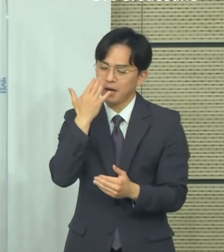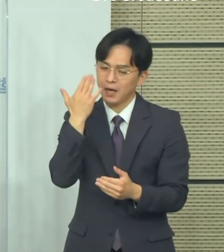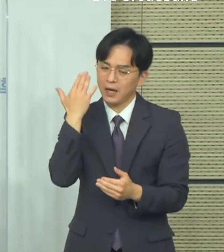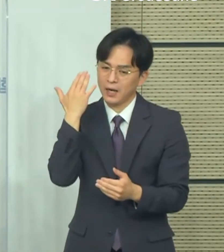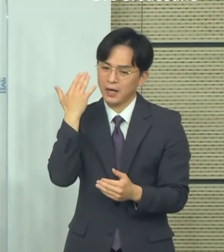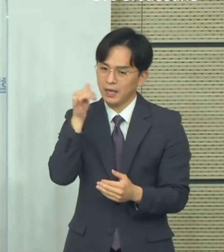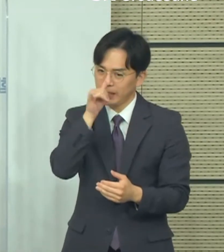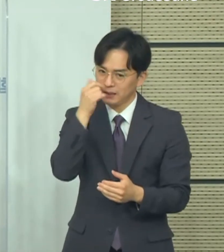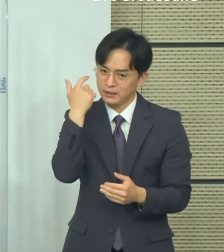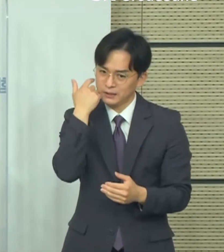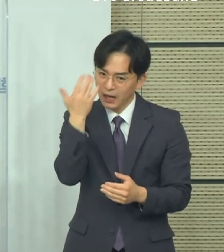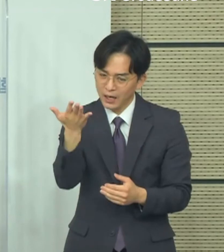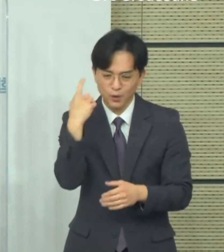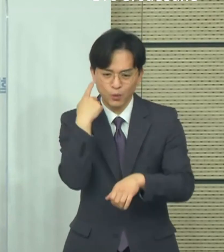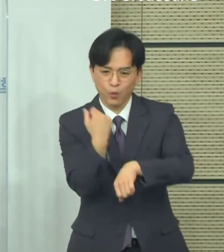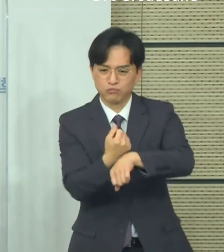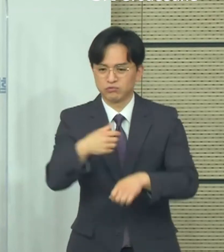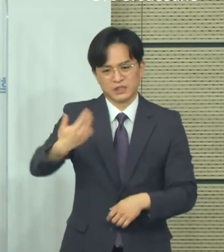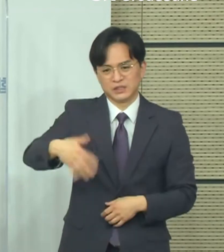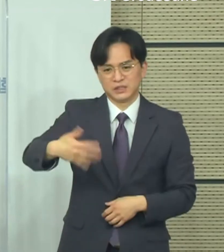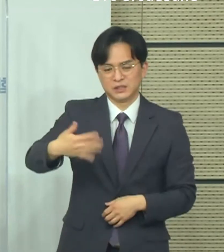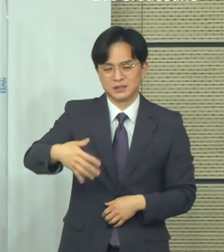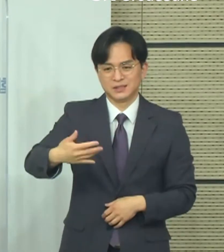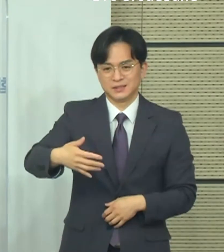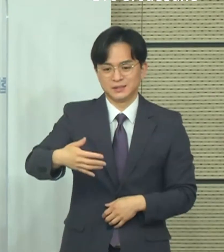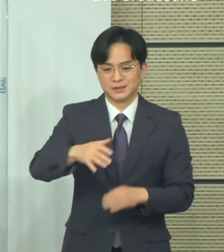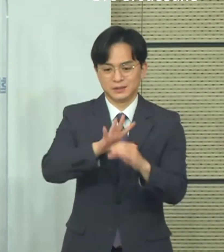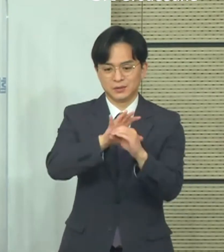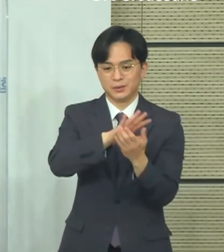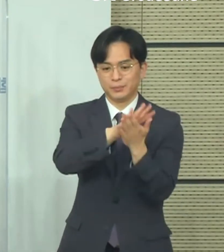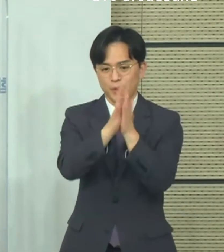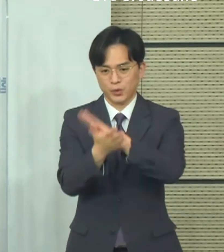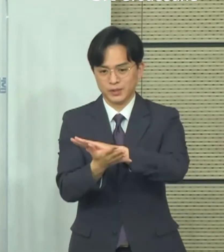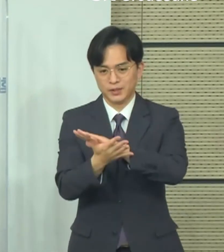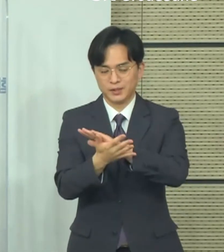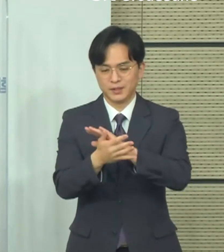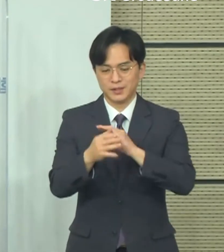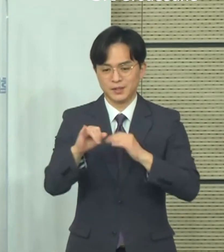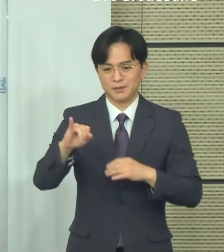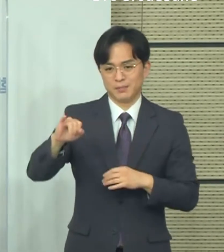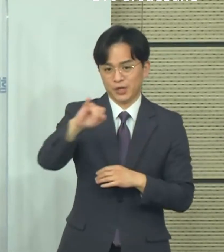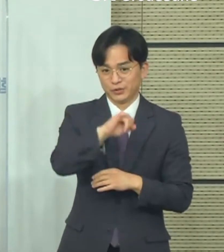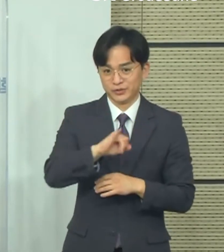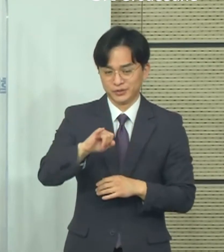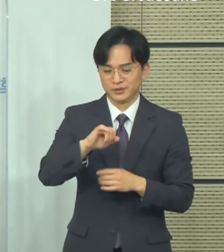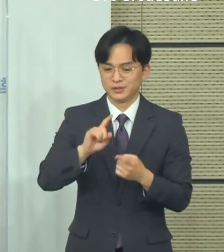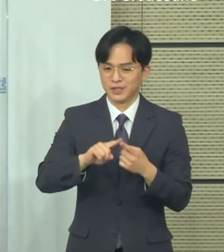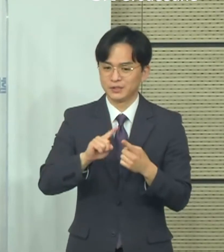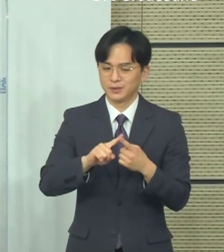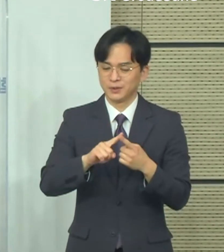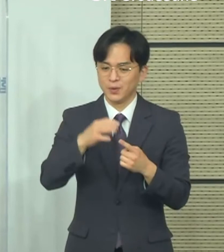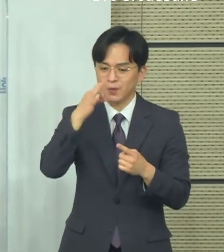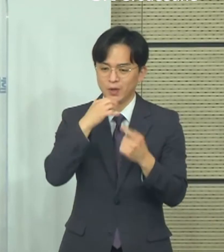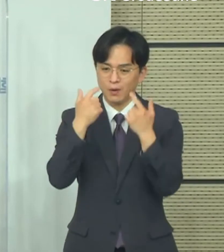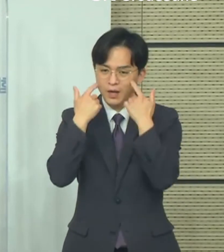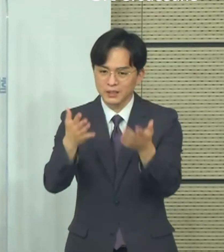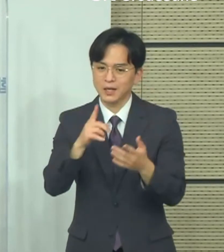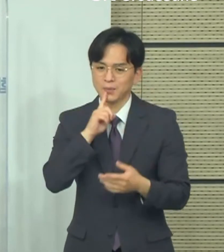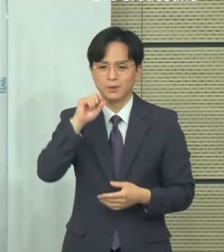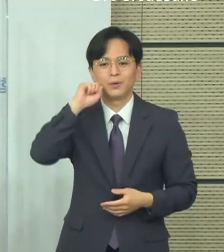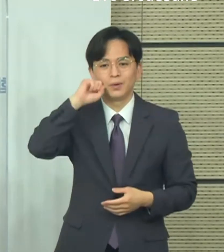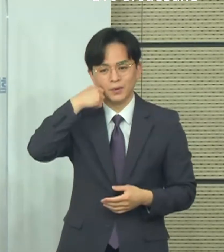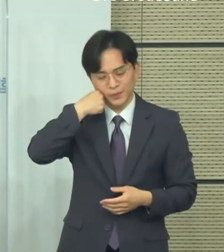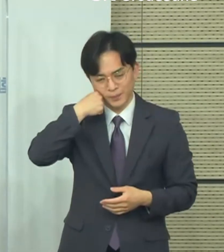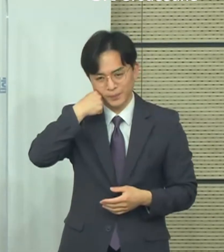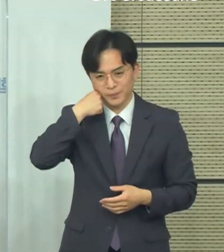연구는 아직까지는 없습니다. 따라서 변이 바이러스에 대한 부분들에 대해서는 말씀드리기가 어려운 부분이고요. 다만 교차 접종을